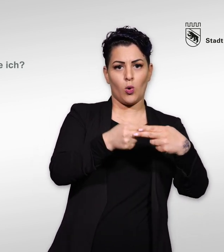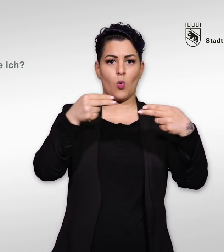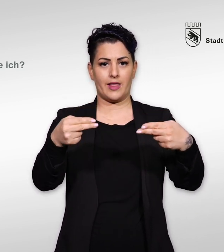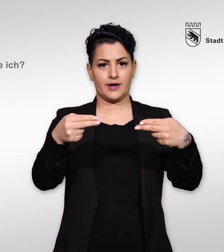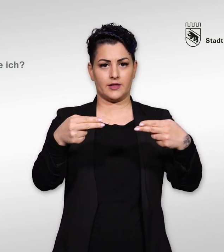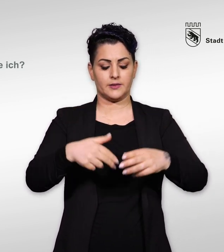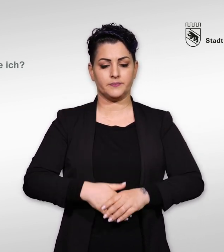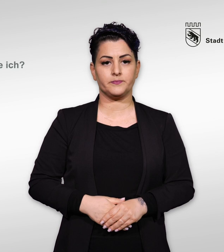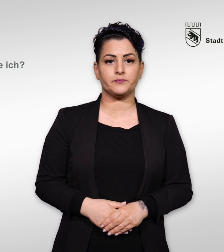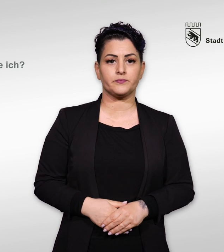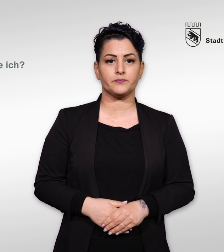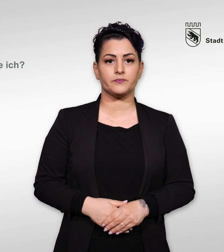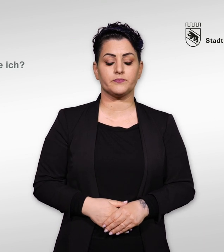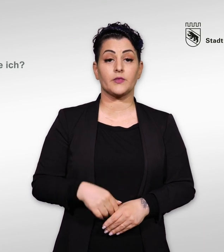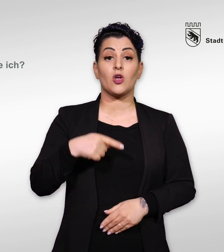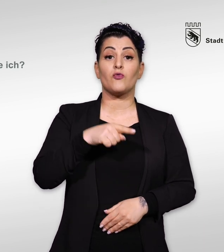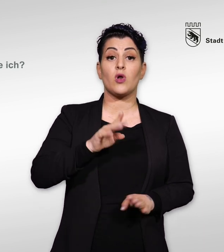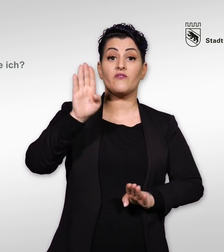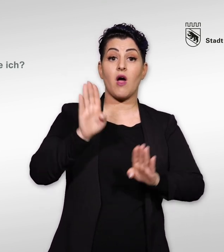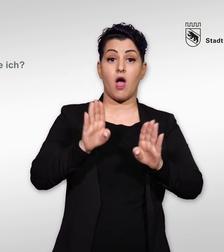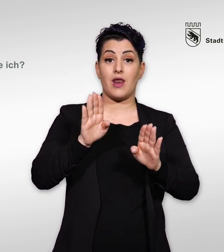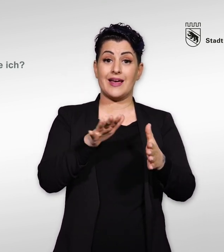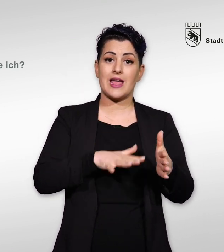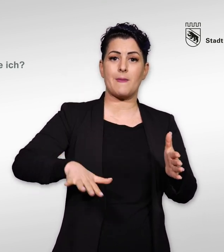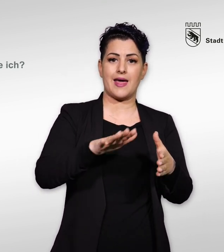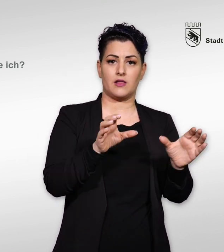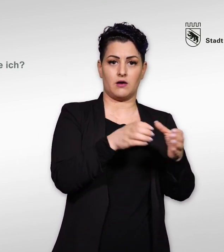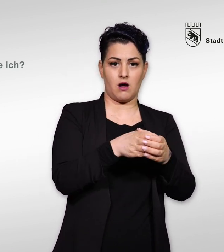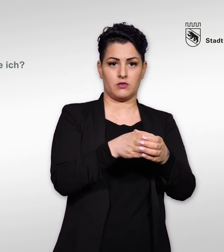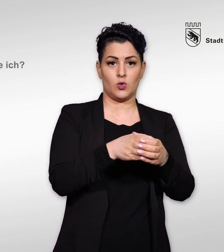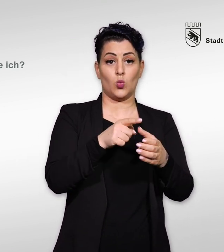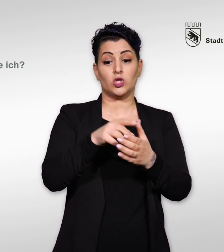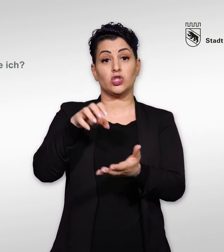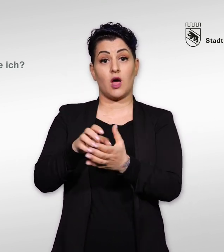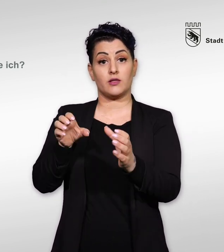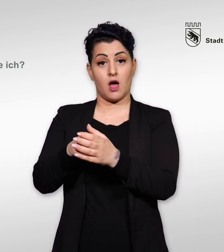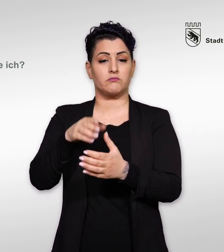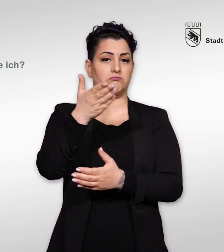Für die Wahl des Gemeinderats und des Stadtrats haben Sie drei Möglichkeiten, Personen zu wählen.